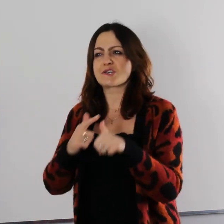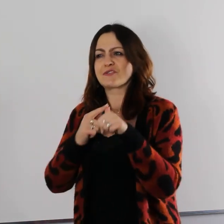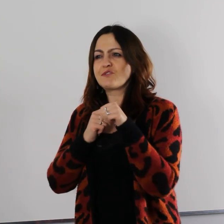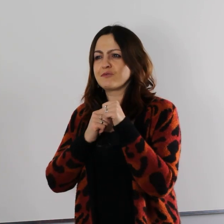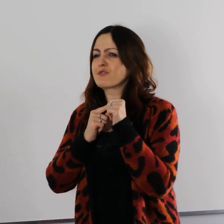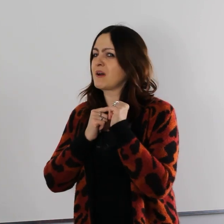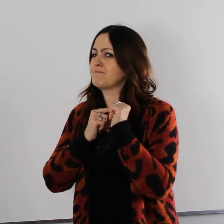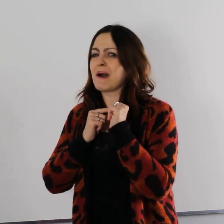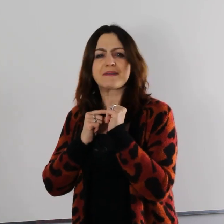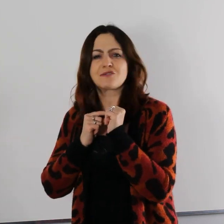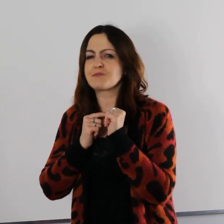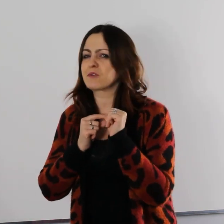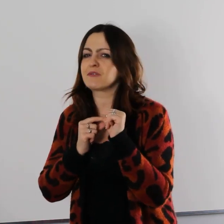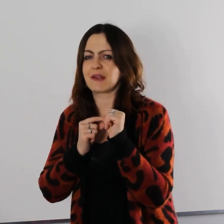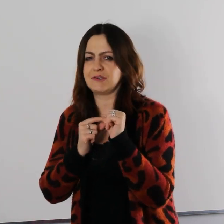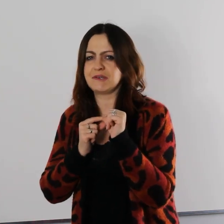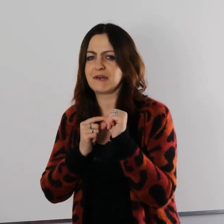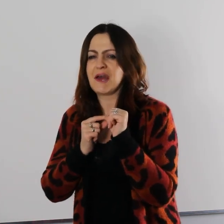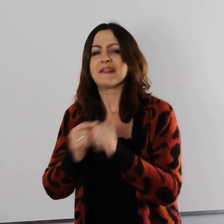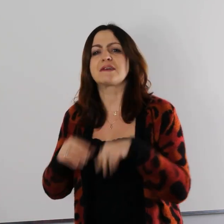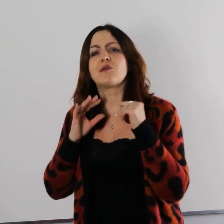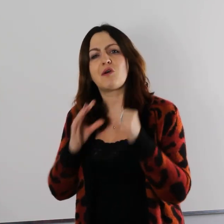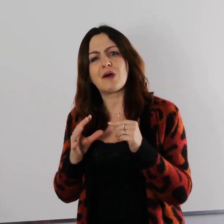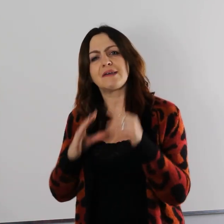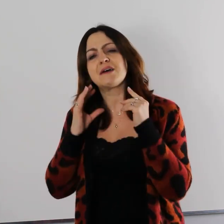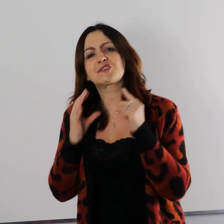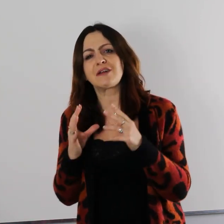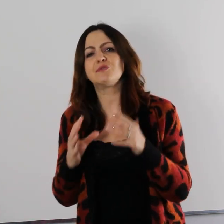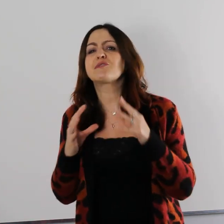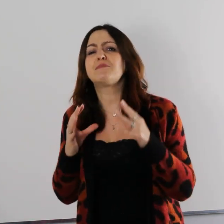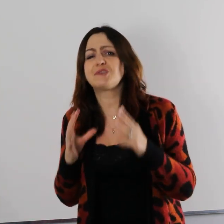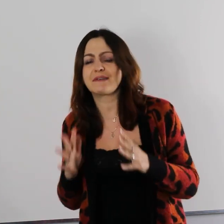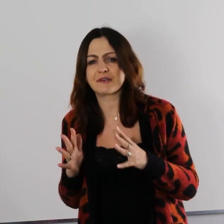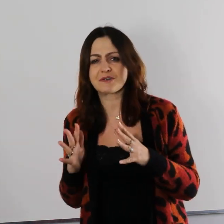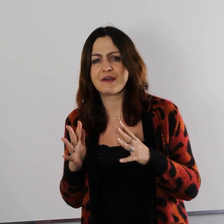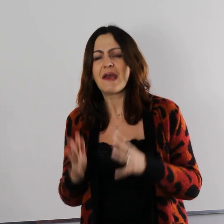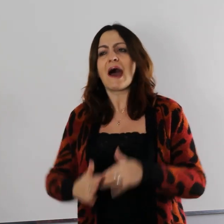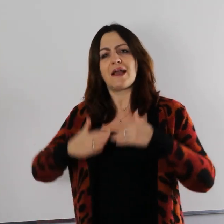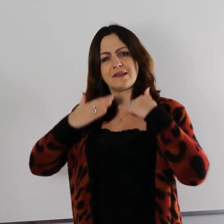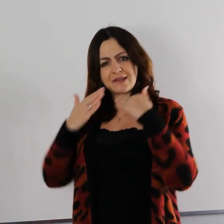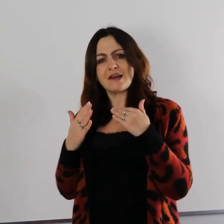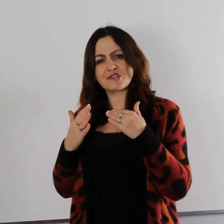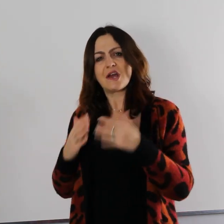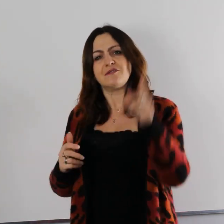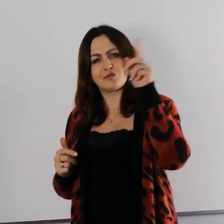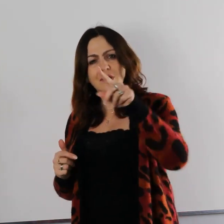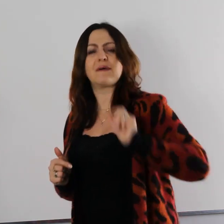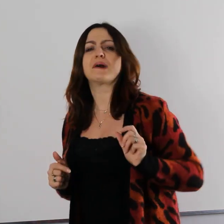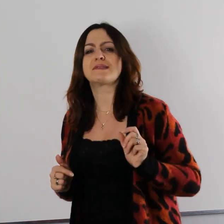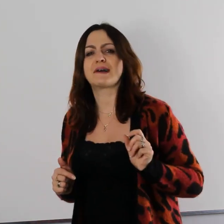że w życiu można bardzo szybko coś stracić. Dlatego kochaj, szanuj to, co posiabasz. Ale też, druga nauka jest